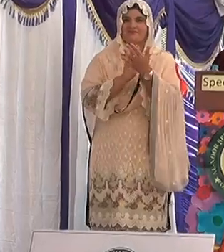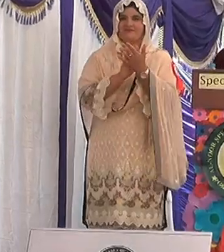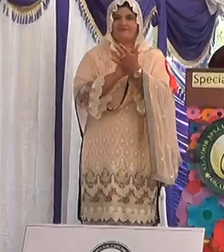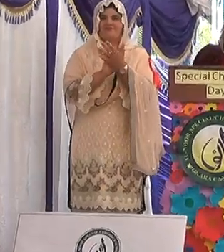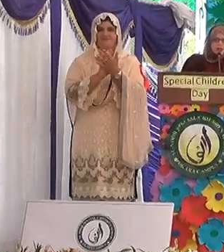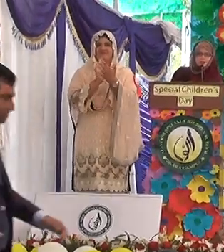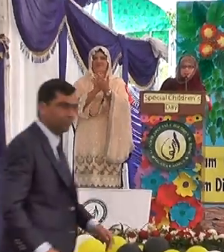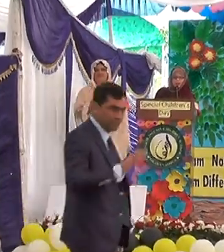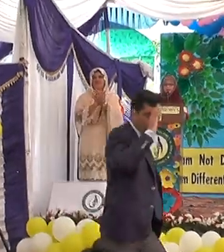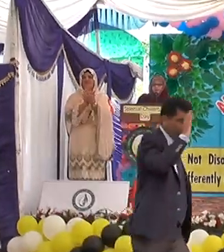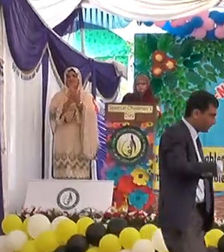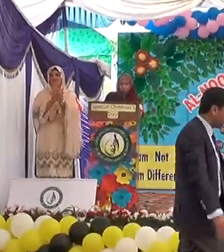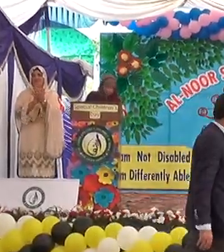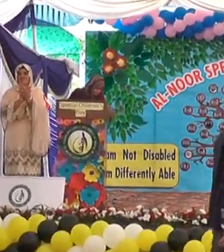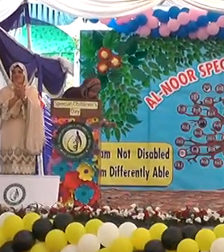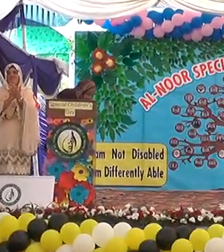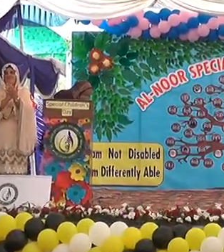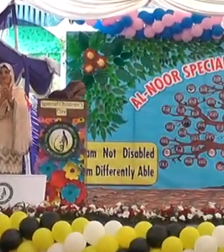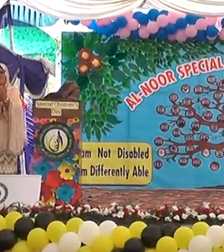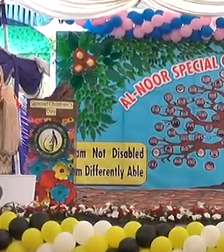بربور تاریو میں اکتر پال جائے